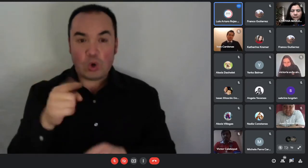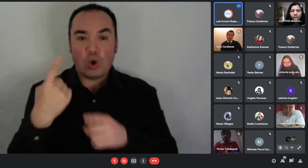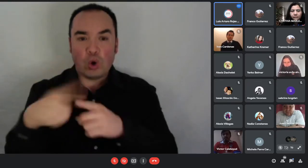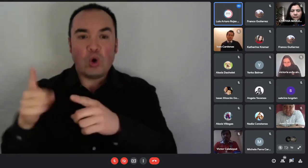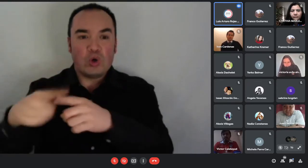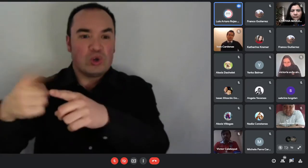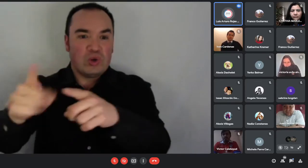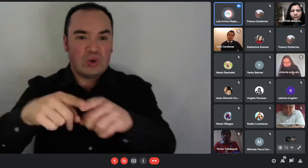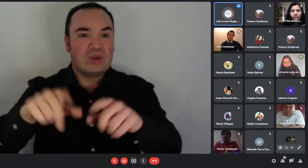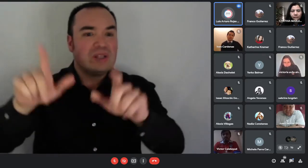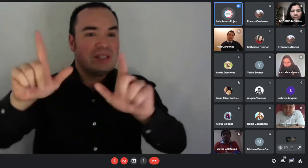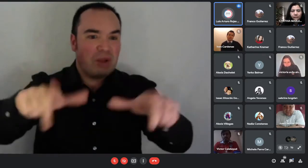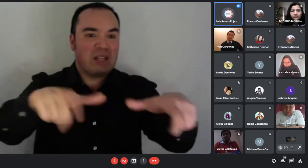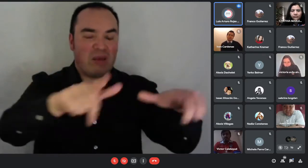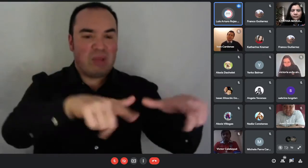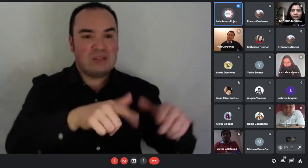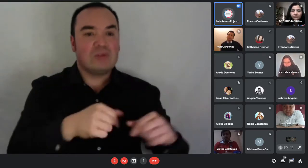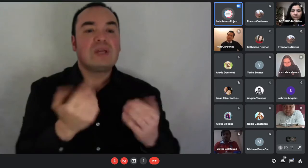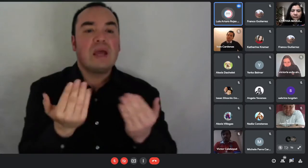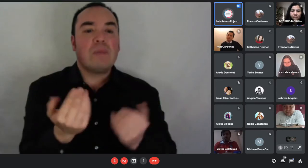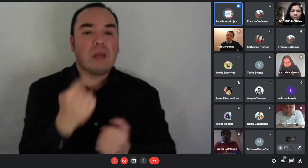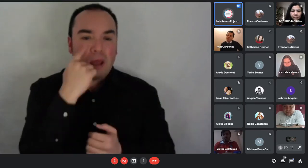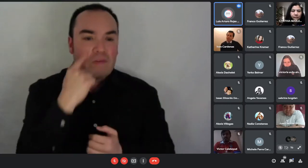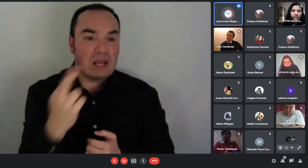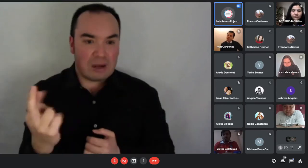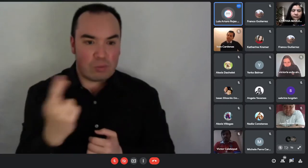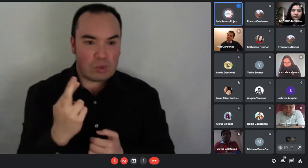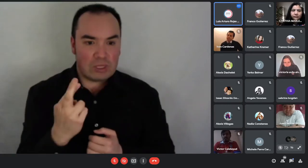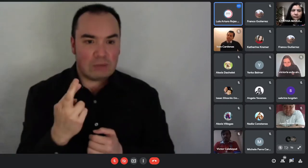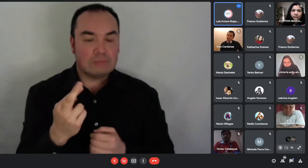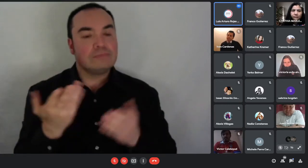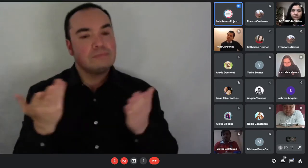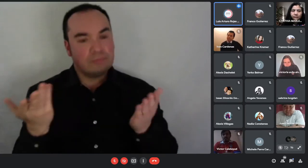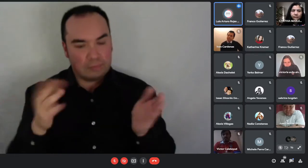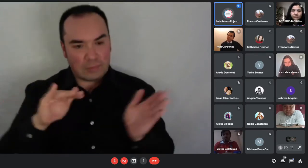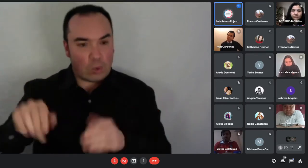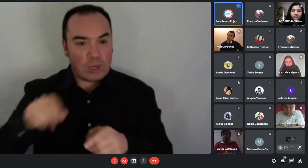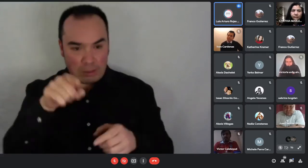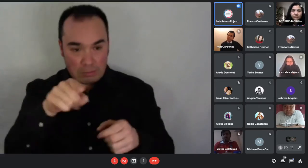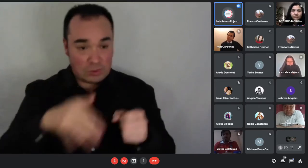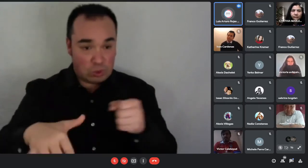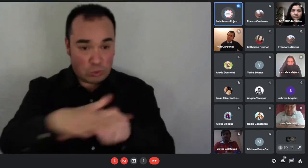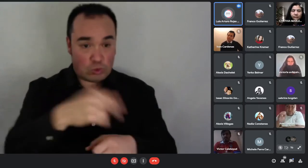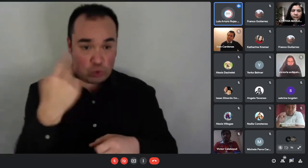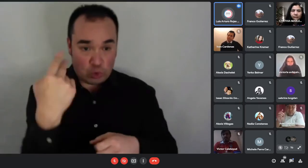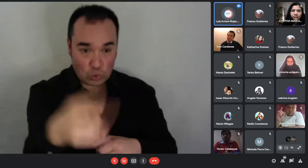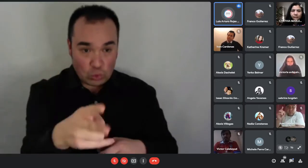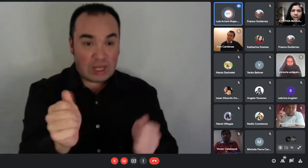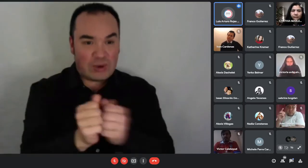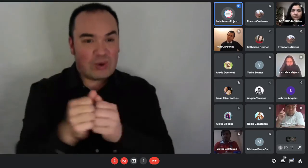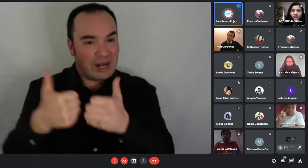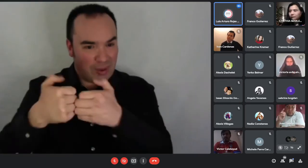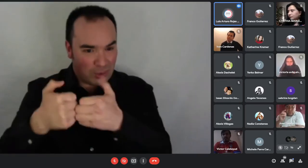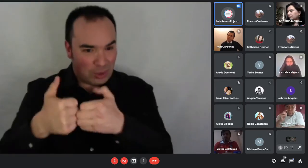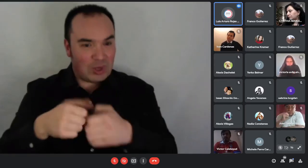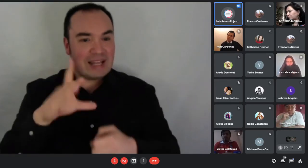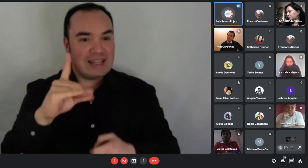y de su polola ya que ellos postularon al DS01 y que todavía no hay respuestas nosotros